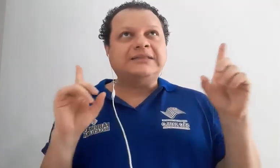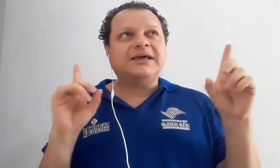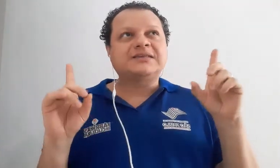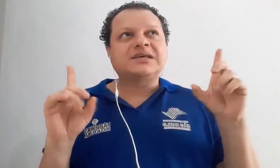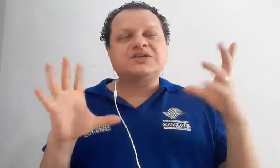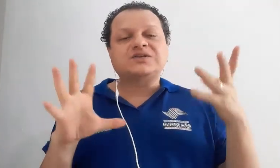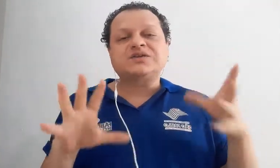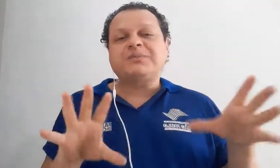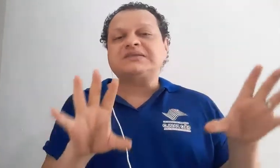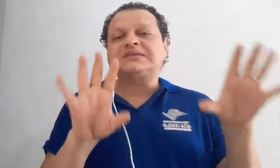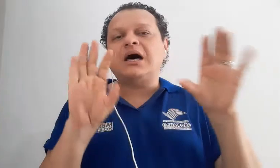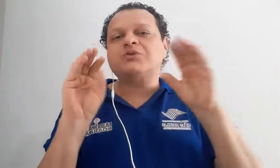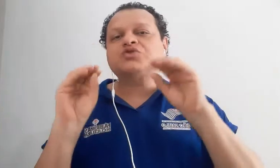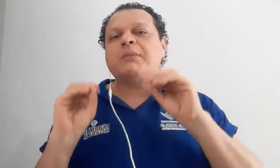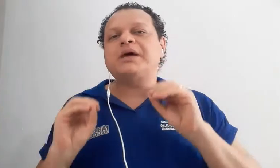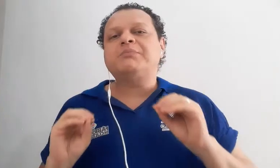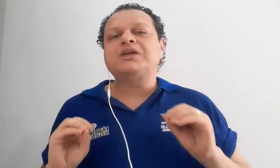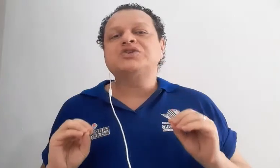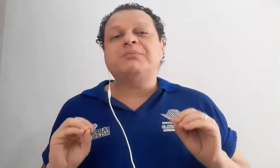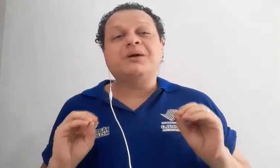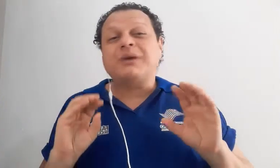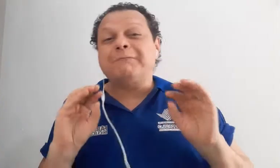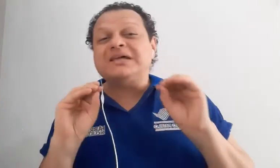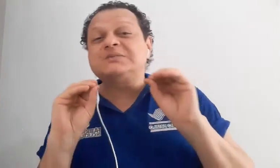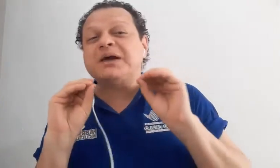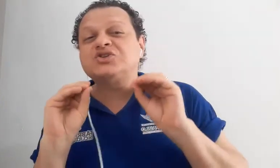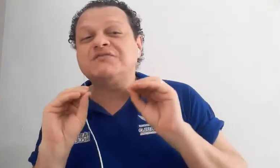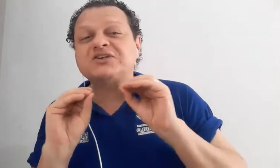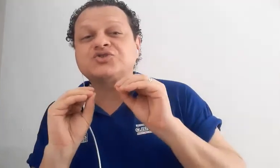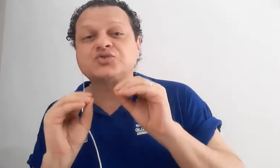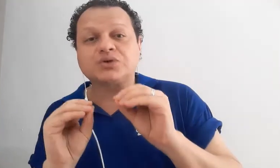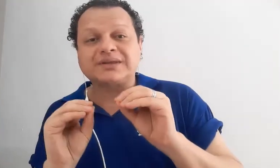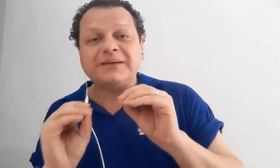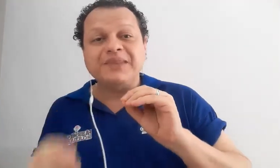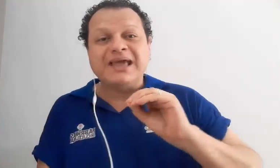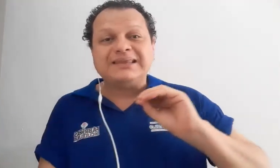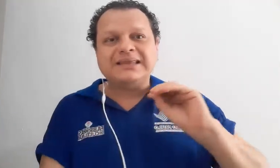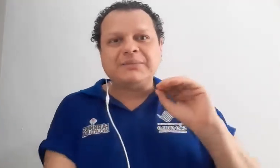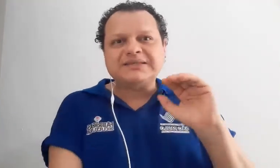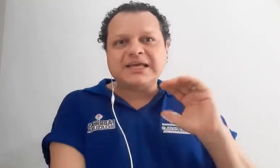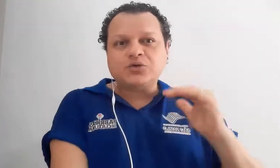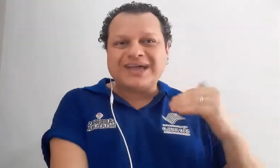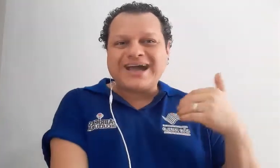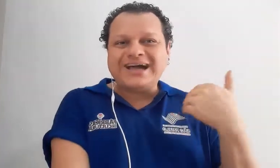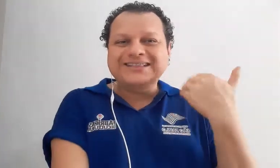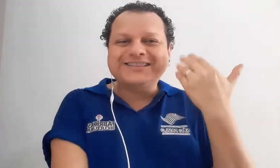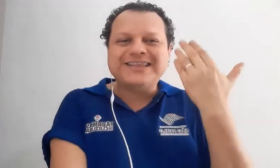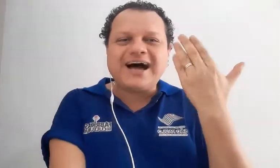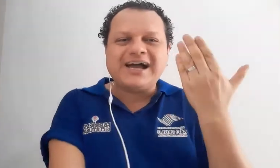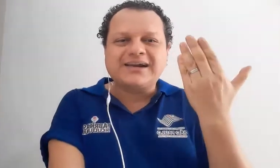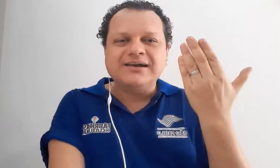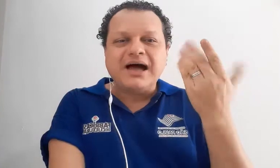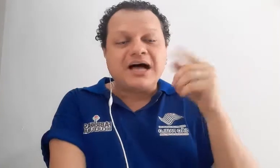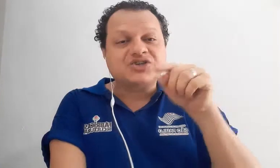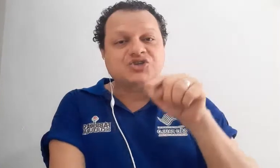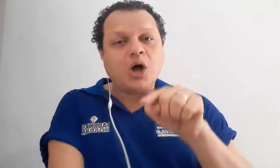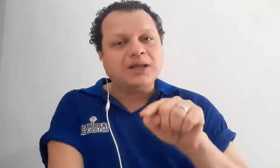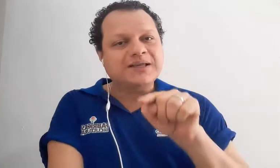interessante se nós pensarmos numa perspectiva surda. Nada mais é do que cantar as notas